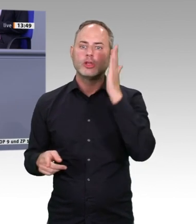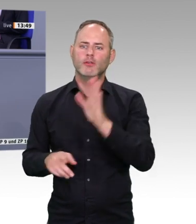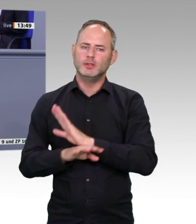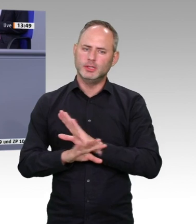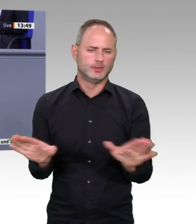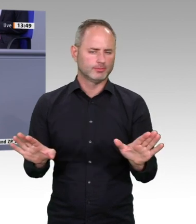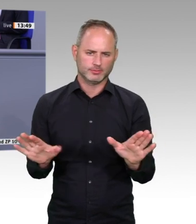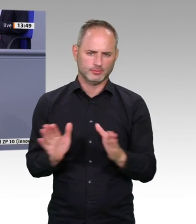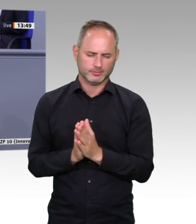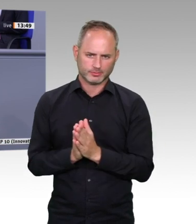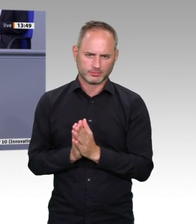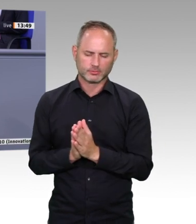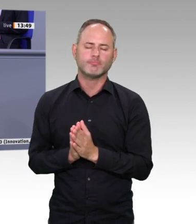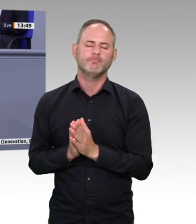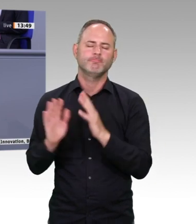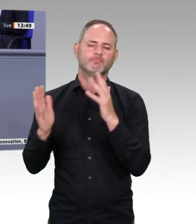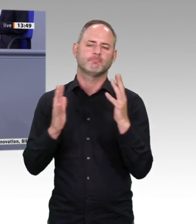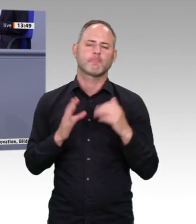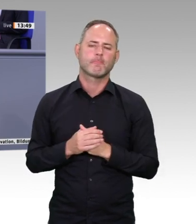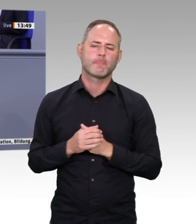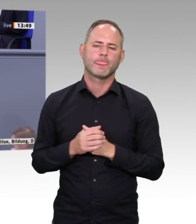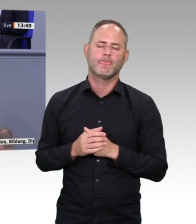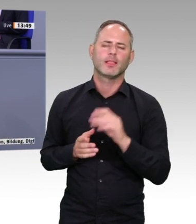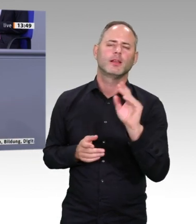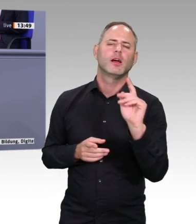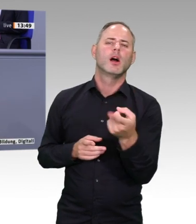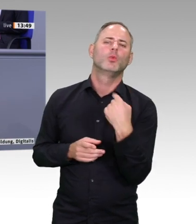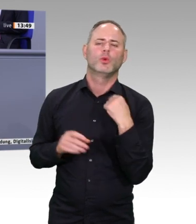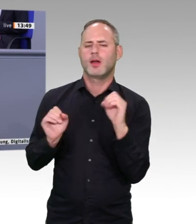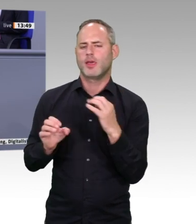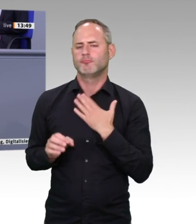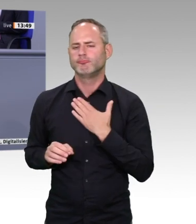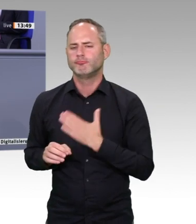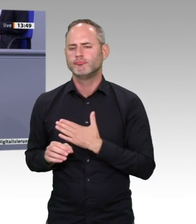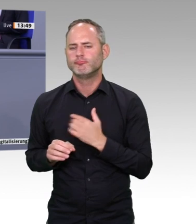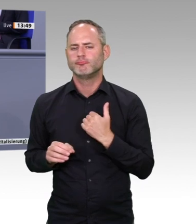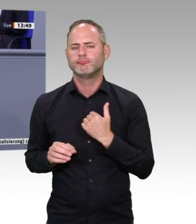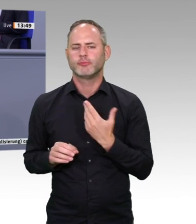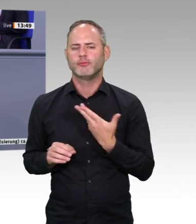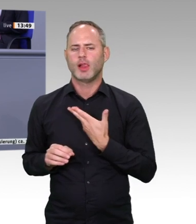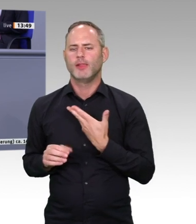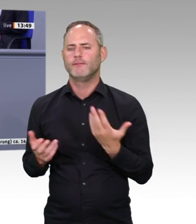-Cas, und die synthetische Biologie als Ganzes gibt es uns die Möglichkeit, Pflanzen zu erschaffen, die beispielsweise